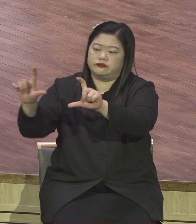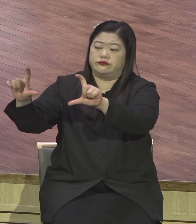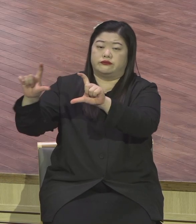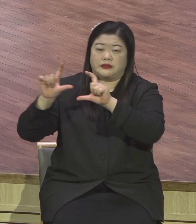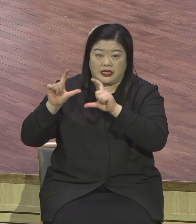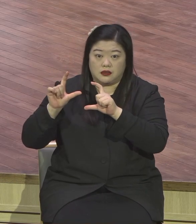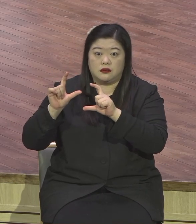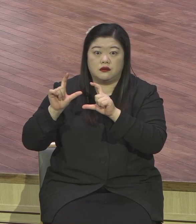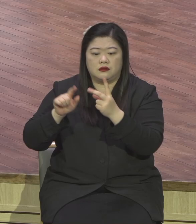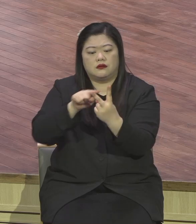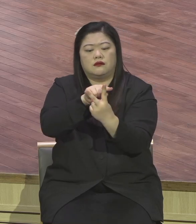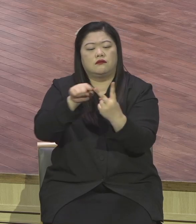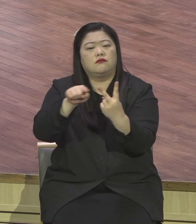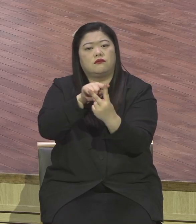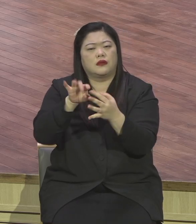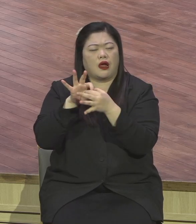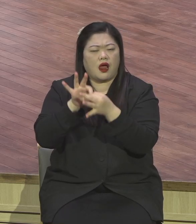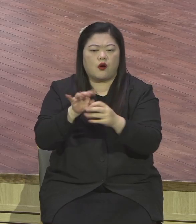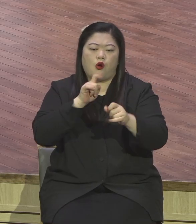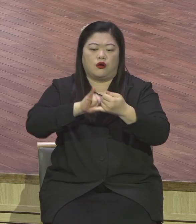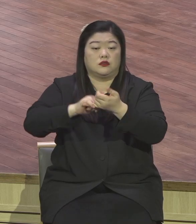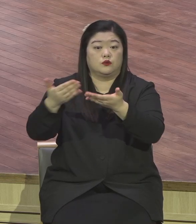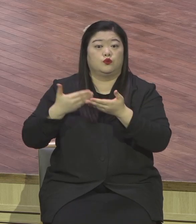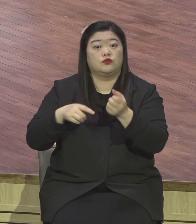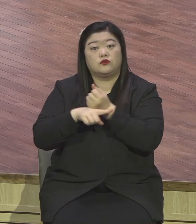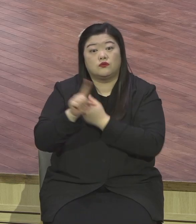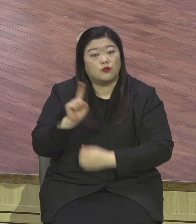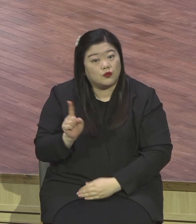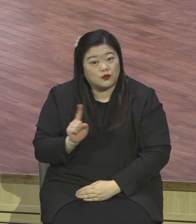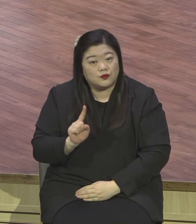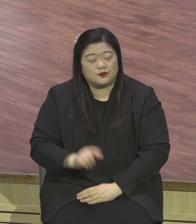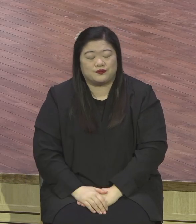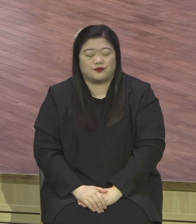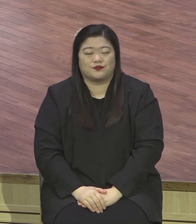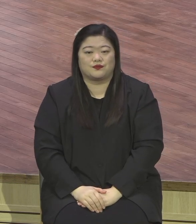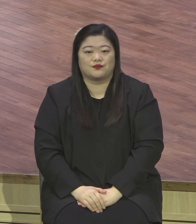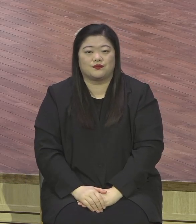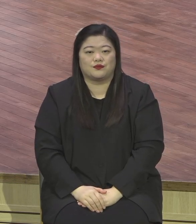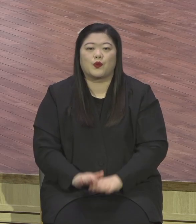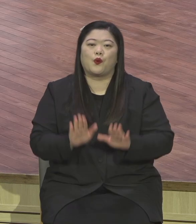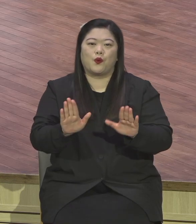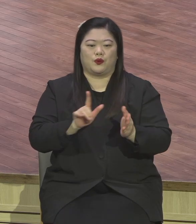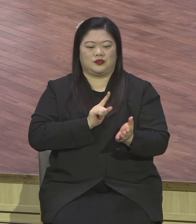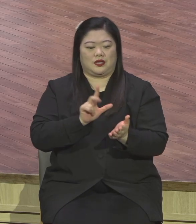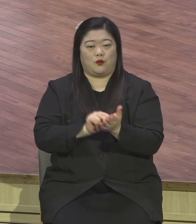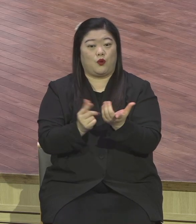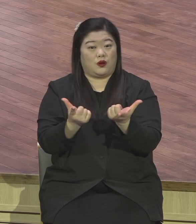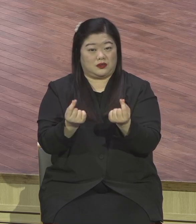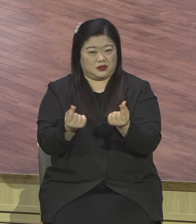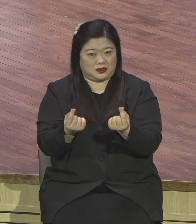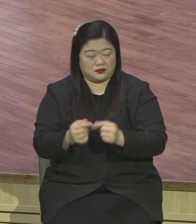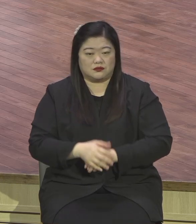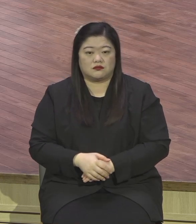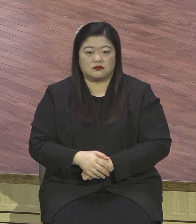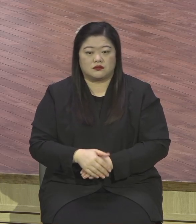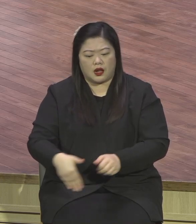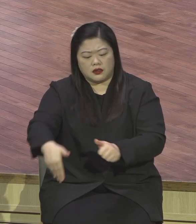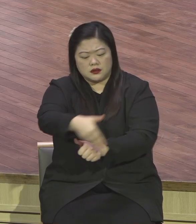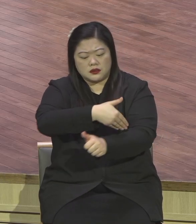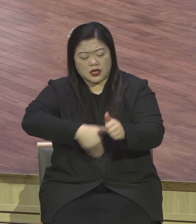그래서 하나님께서 우리에게 말씀하시는 내용이 뭡니까? 이런 상황에도 불구하고 너 입을